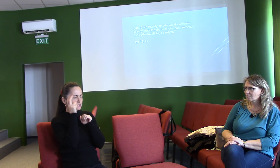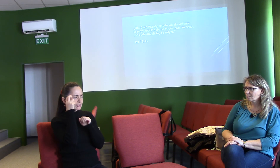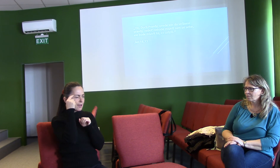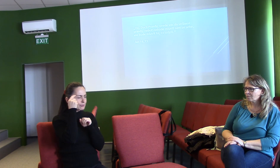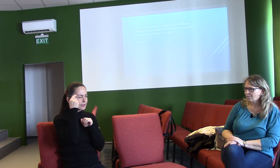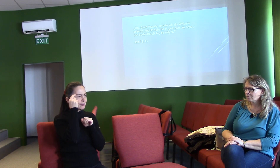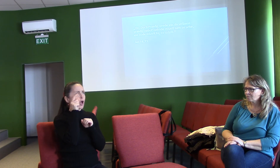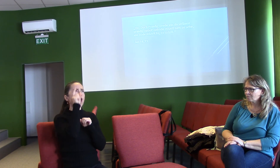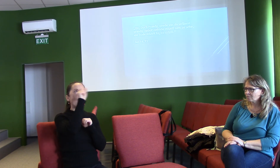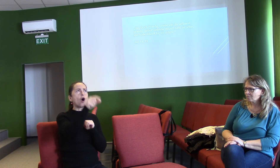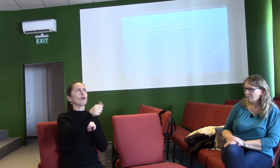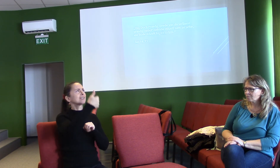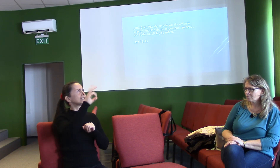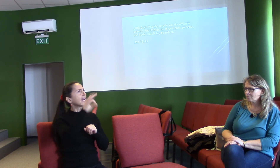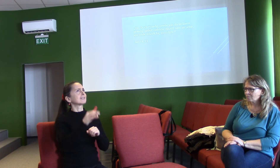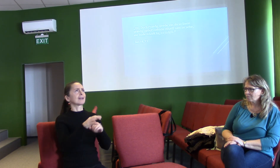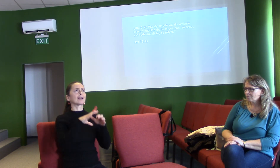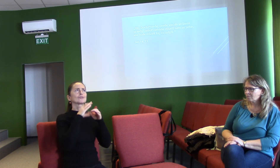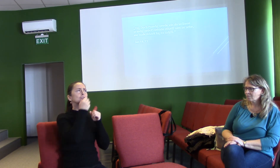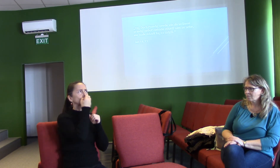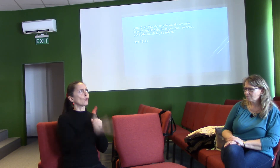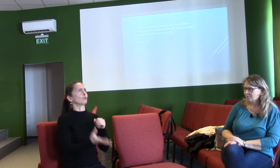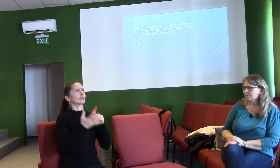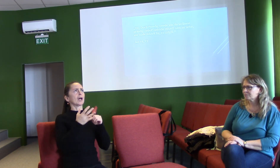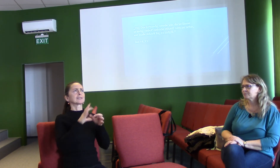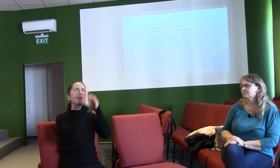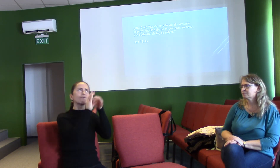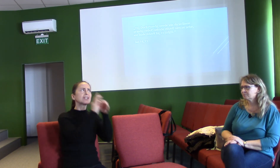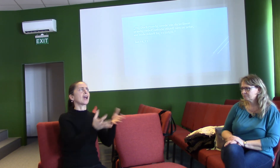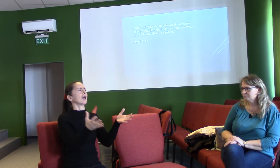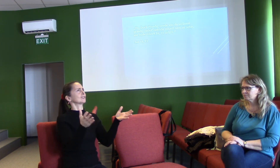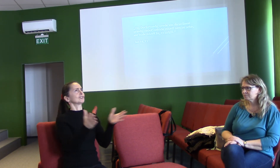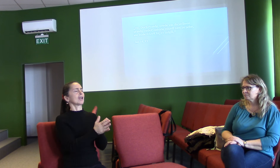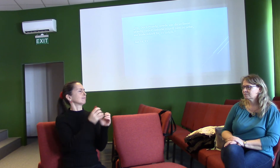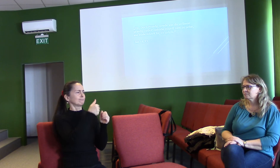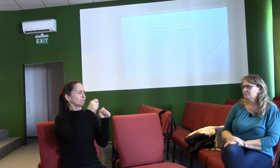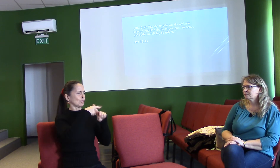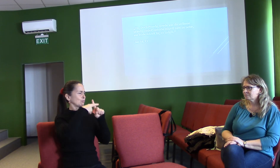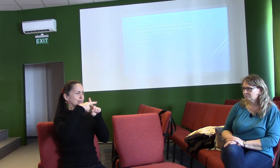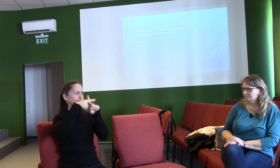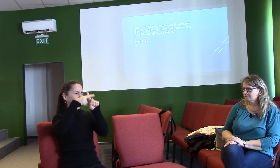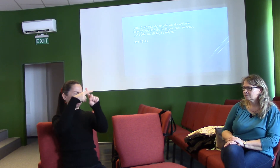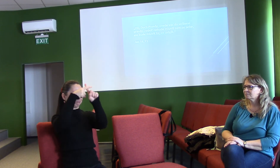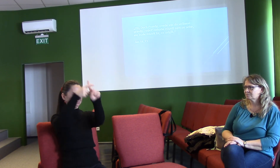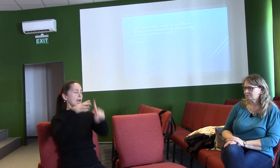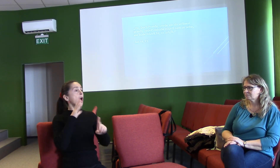všemohoucí, mocný, jedinečný, nepřeberné množství můžete přemýšlet, uvažovat a radovat se z toho